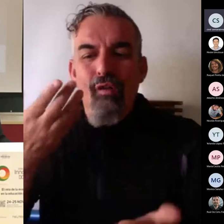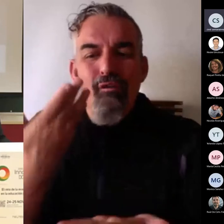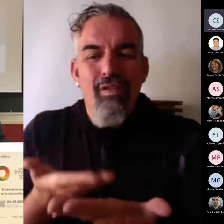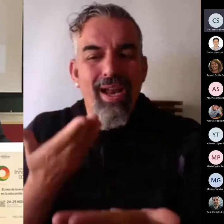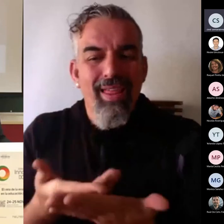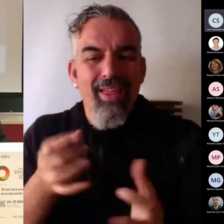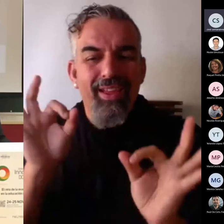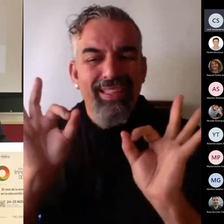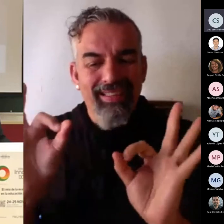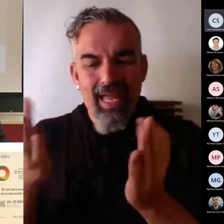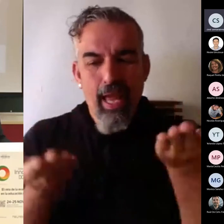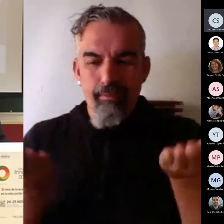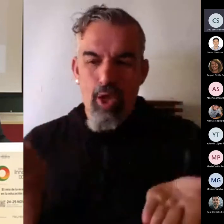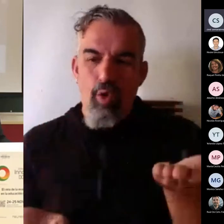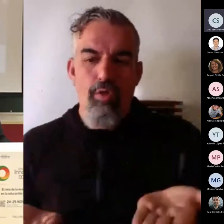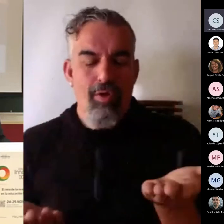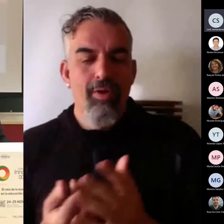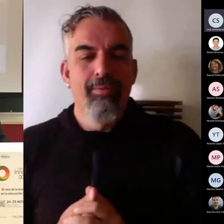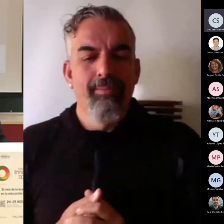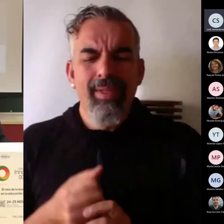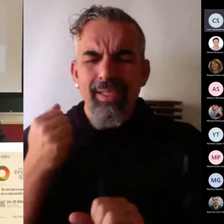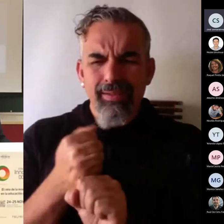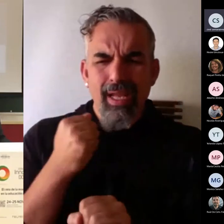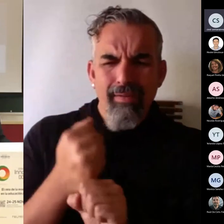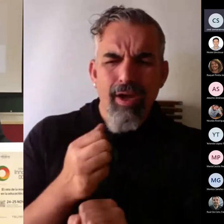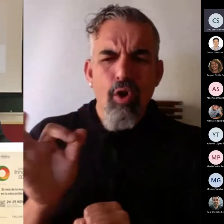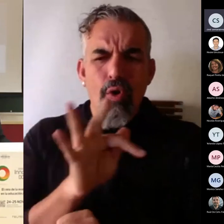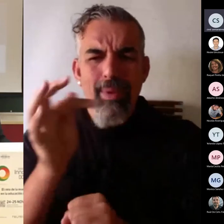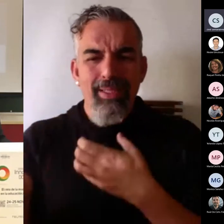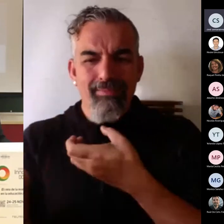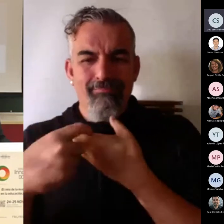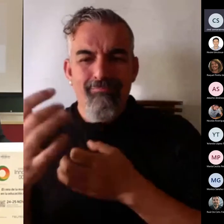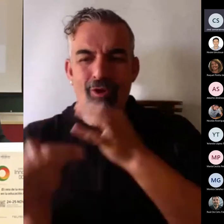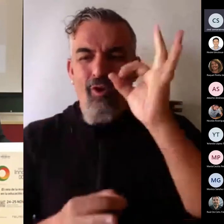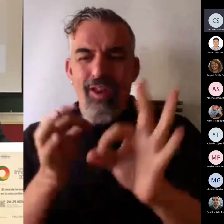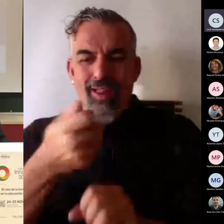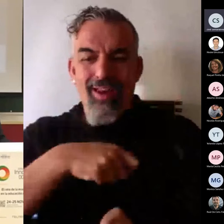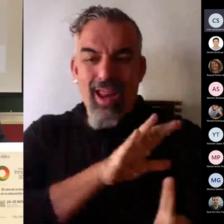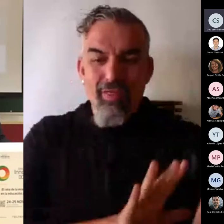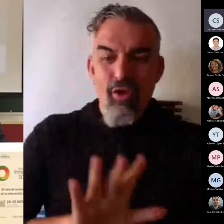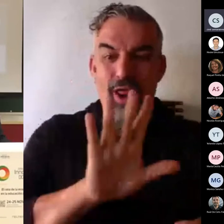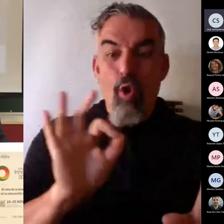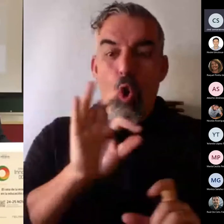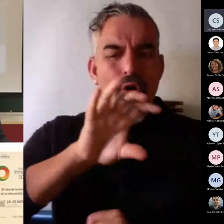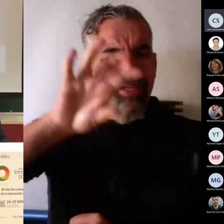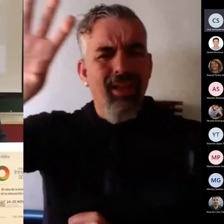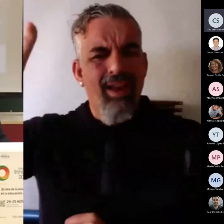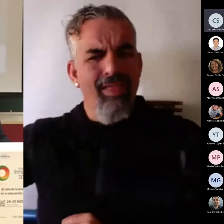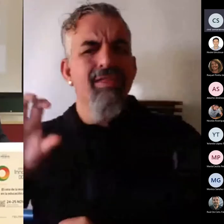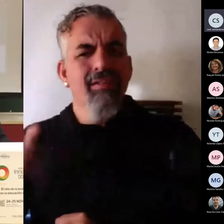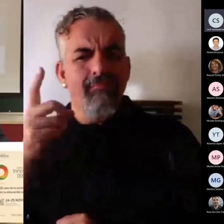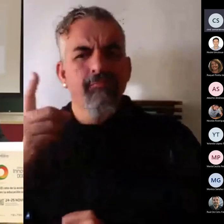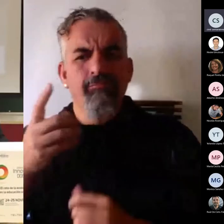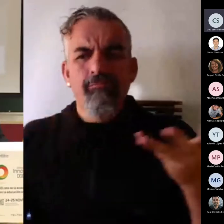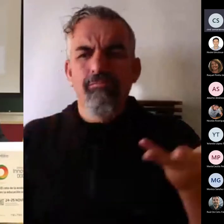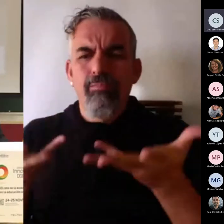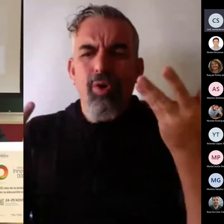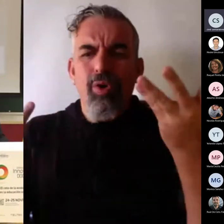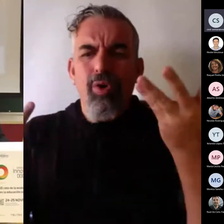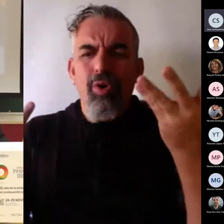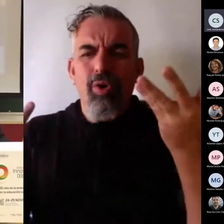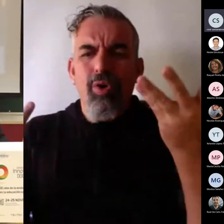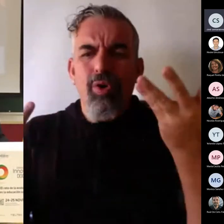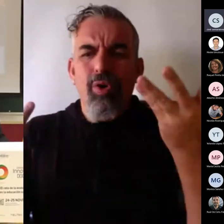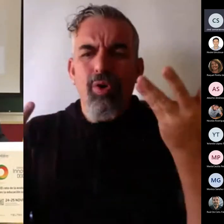evaluación. A través de su trabajo y participación en organizaciones nacionales e internacionales, promueve el software libre para la